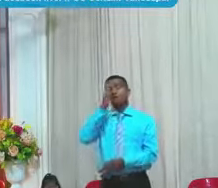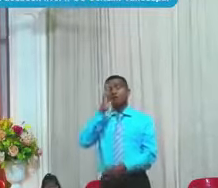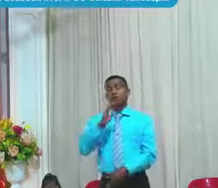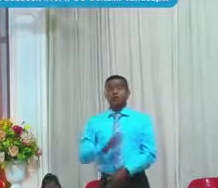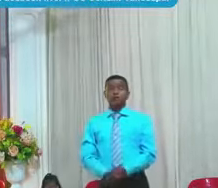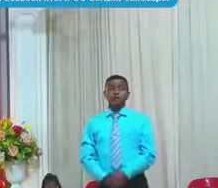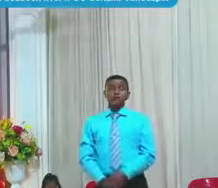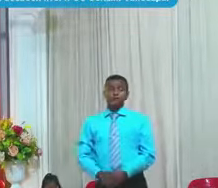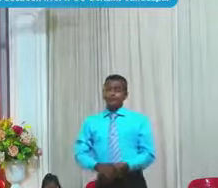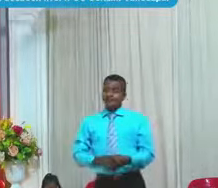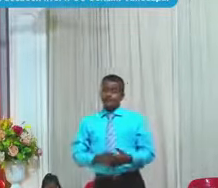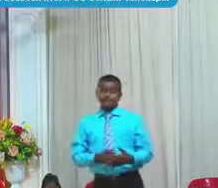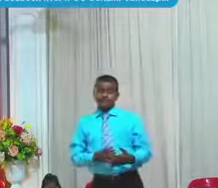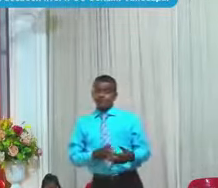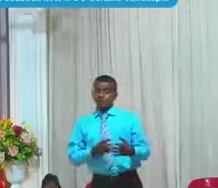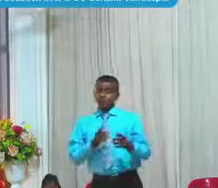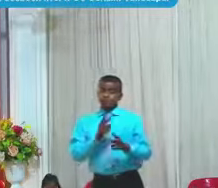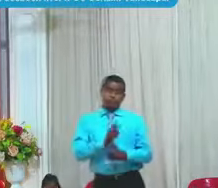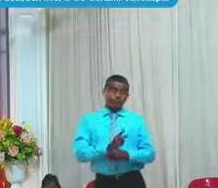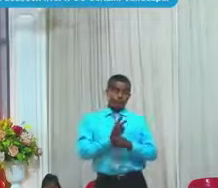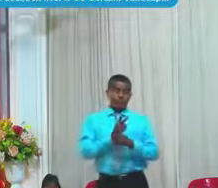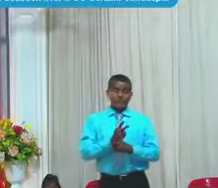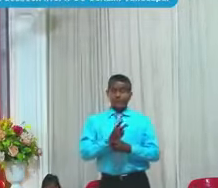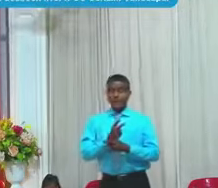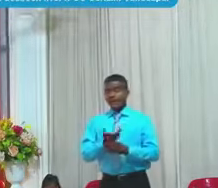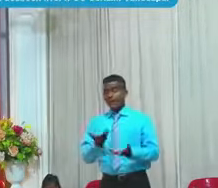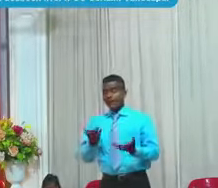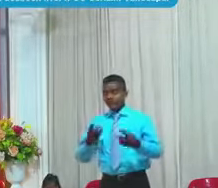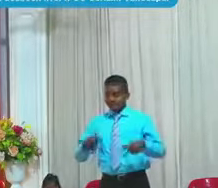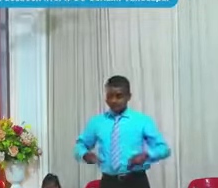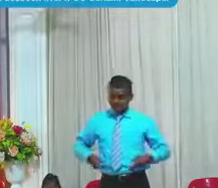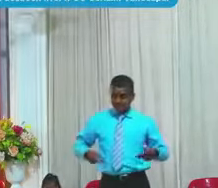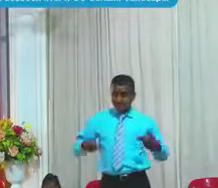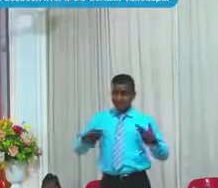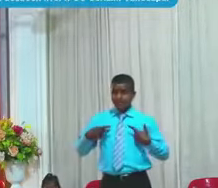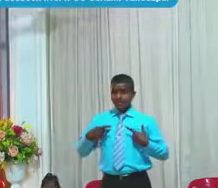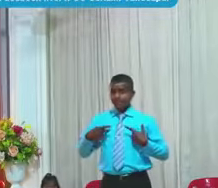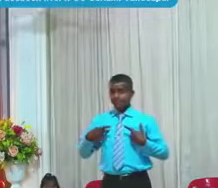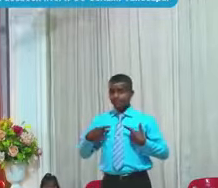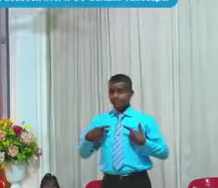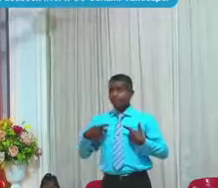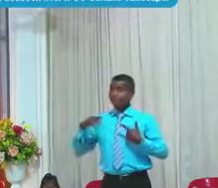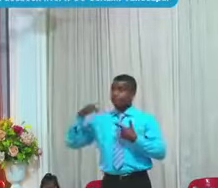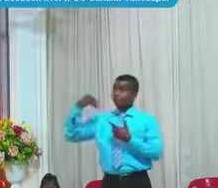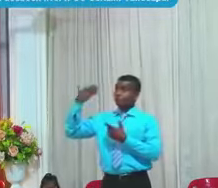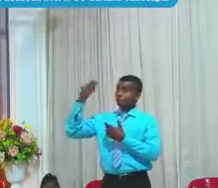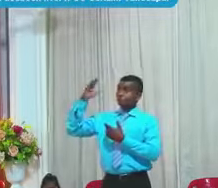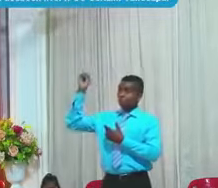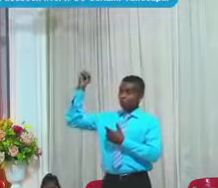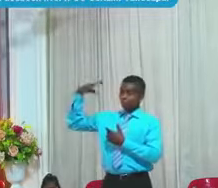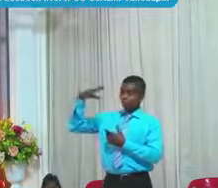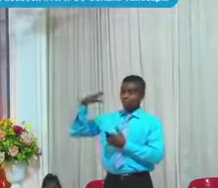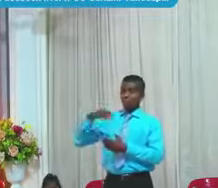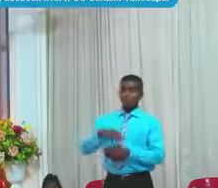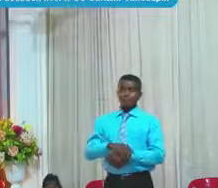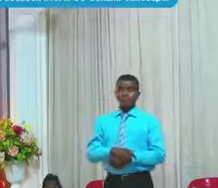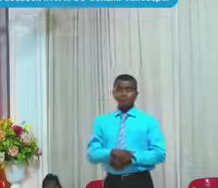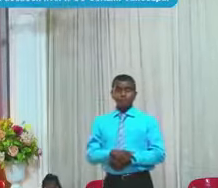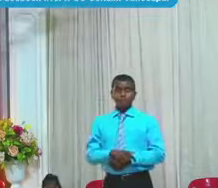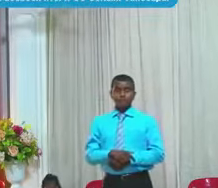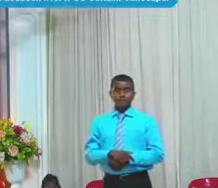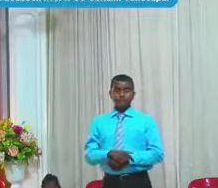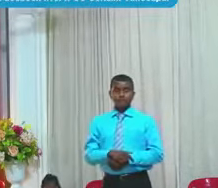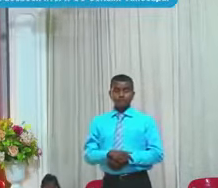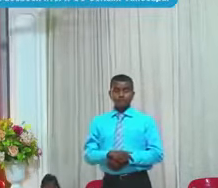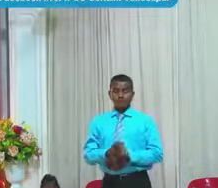pase al sepulcro Y su vida se verá en luz He aquí Todas estas